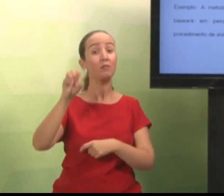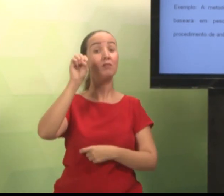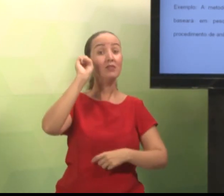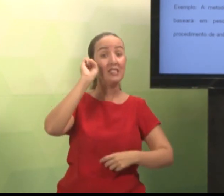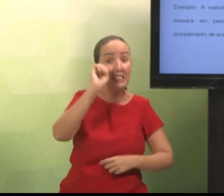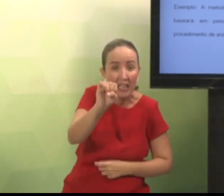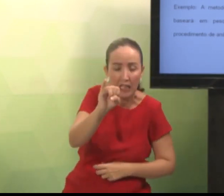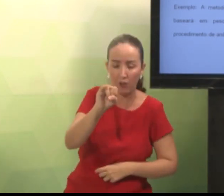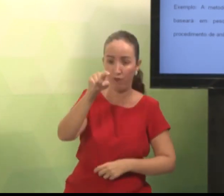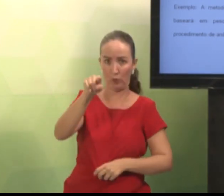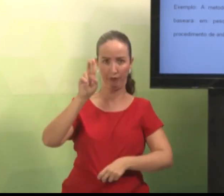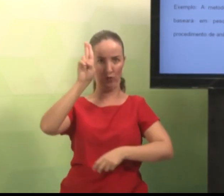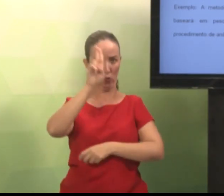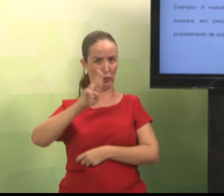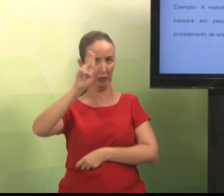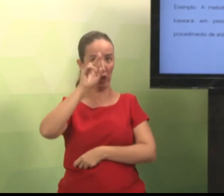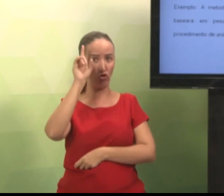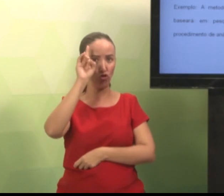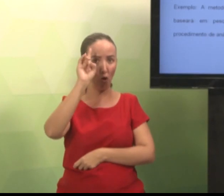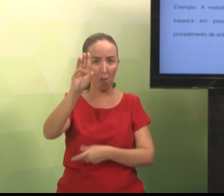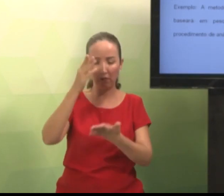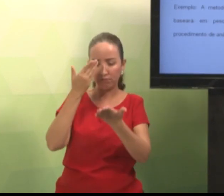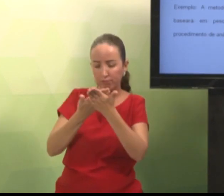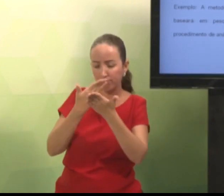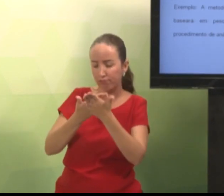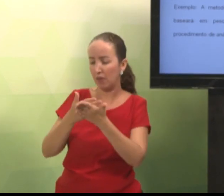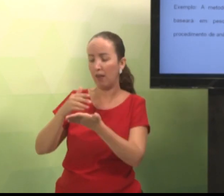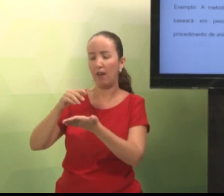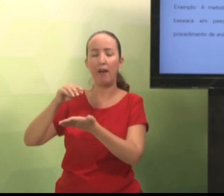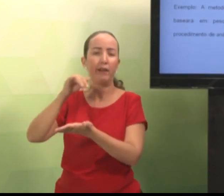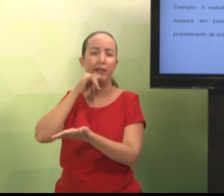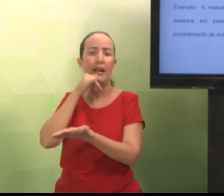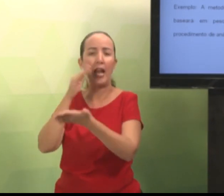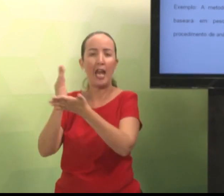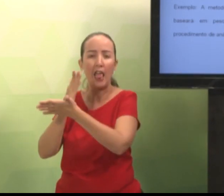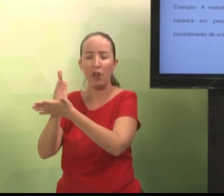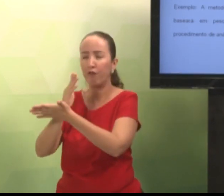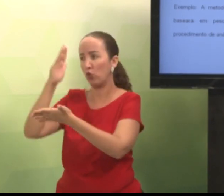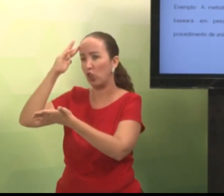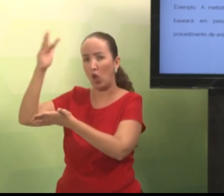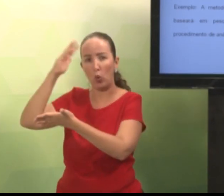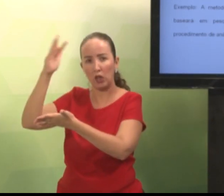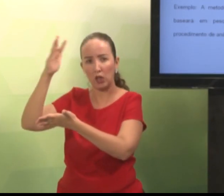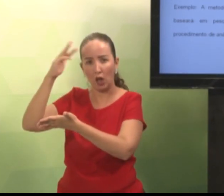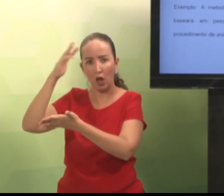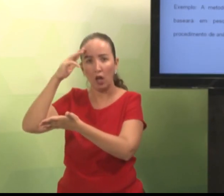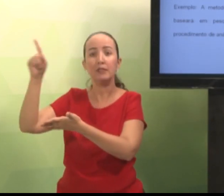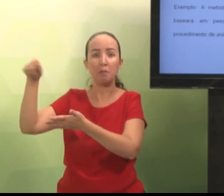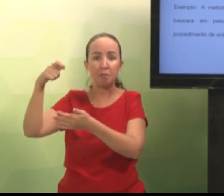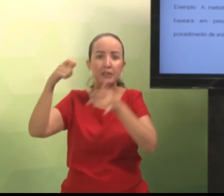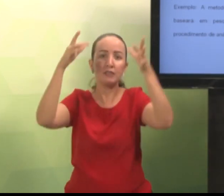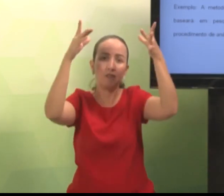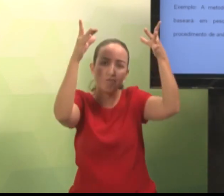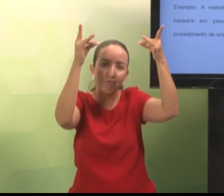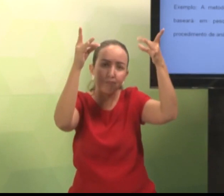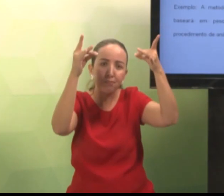Mas, se você for usar, por exemplo, a pesquisa bibliográfica. Então, você vai detalhar